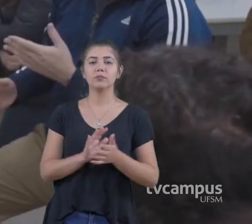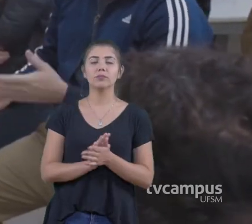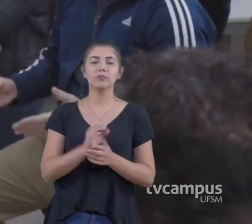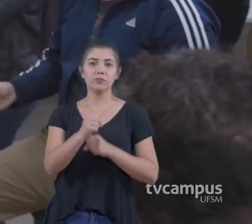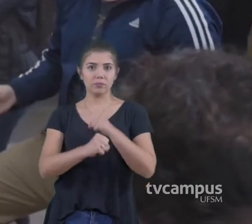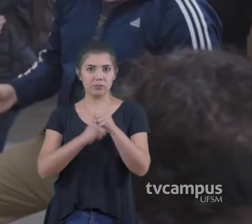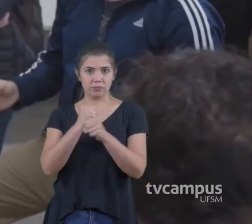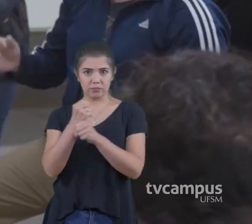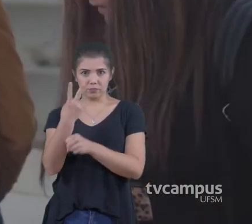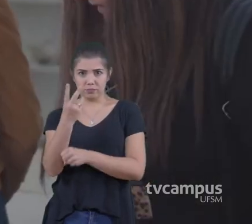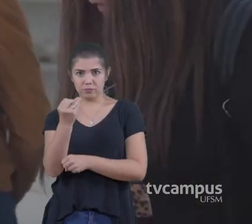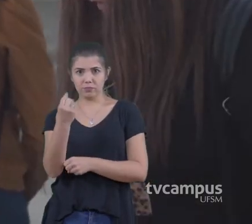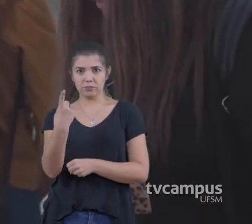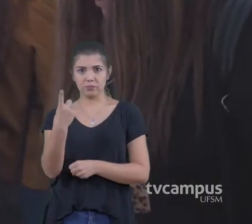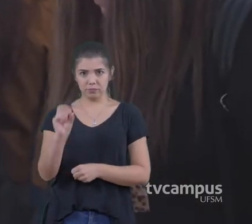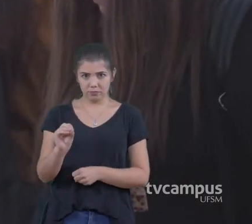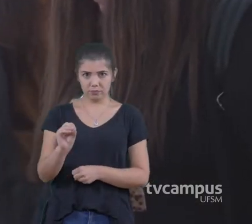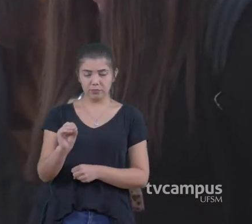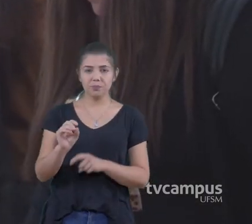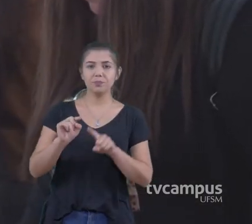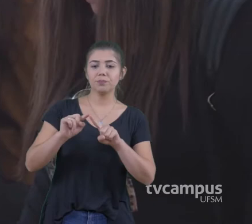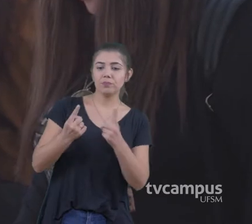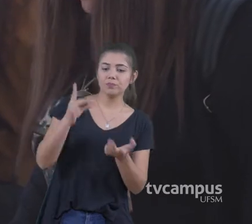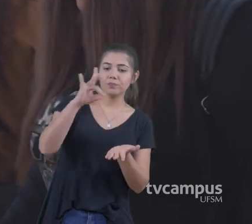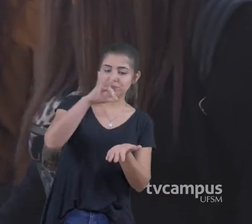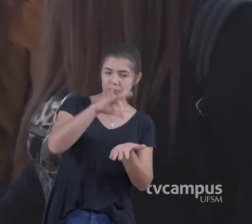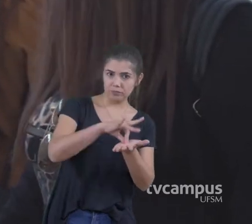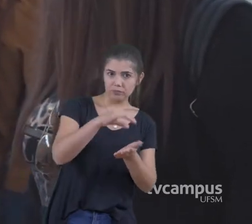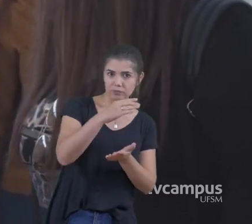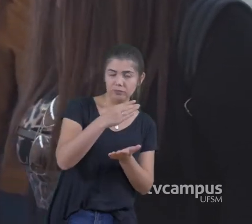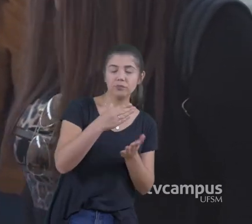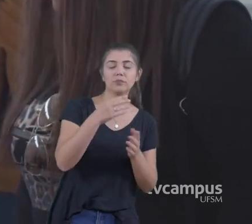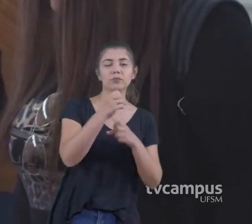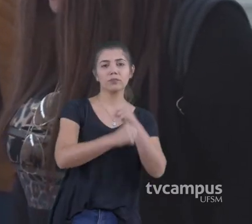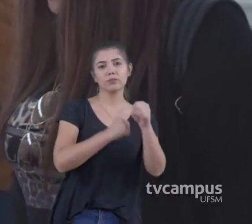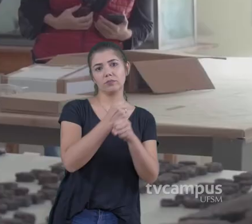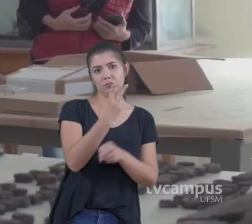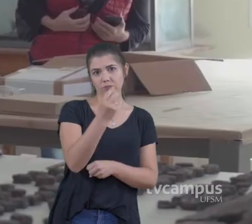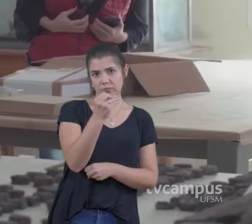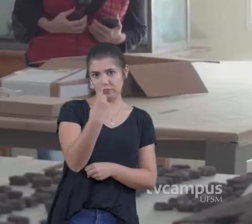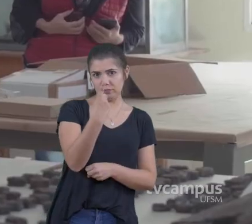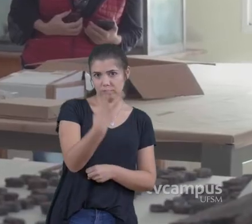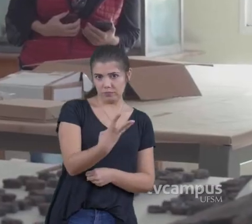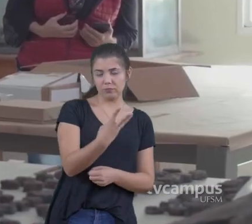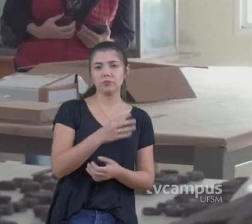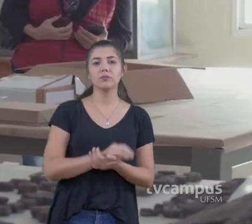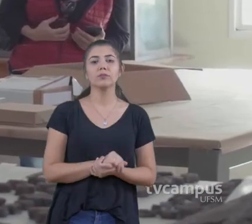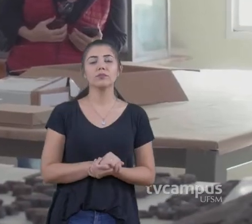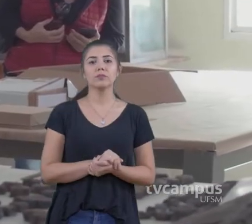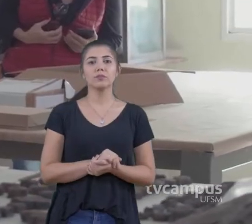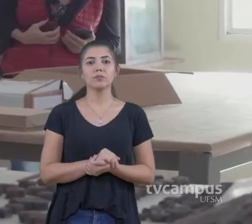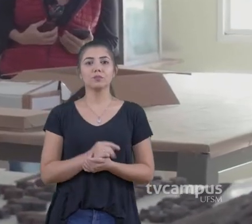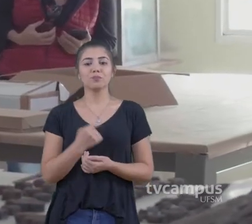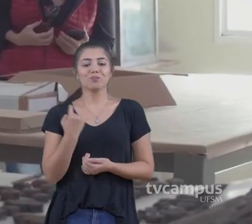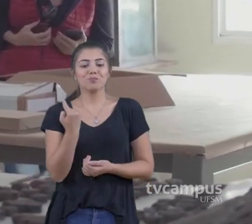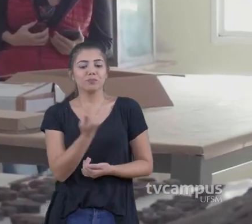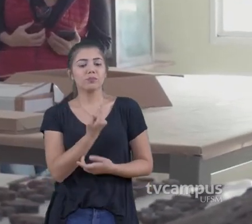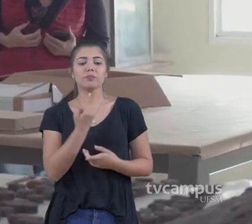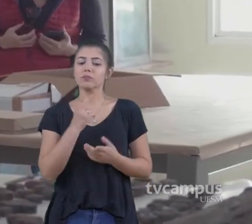por 2010 Começou a funcionar efetivamente em 2013 A gente tem o cuidado de fazer o